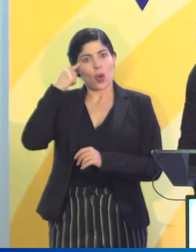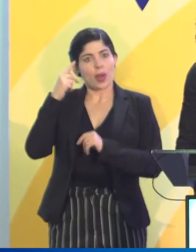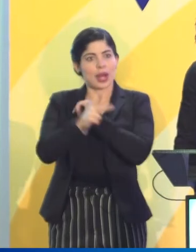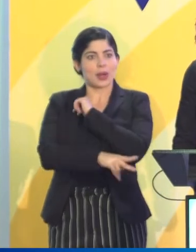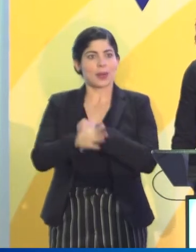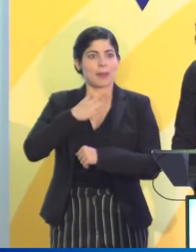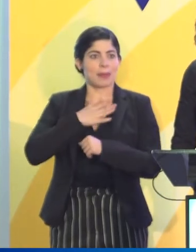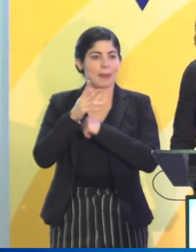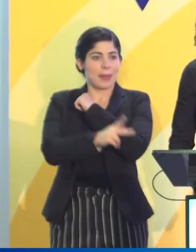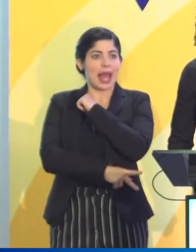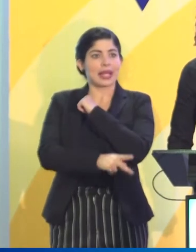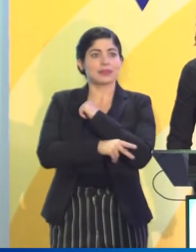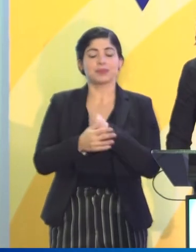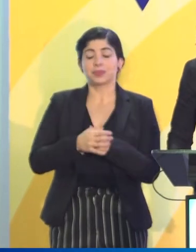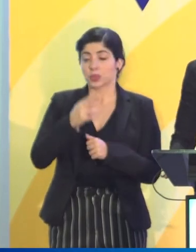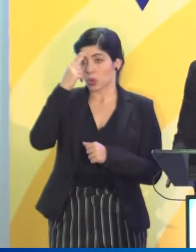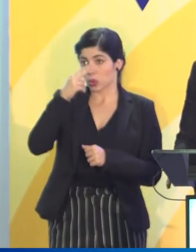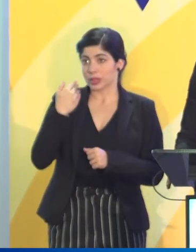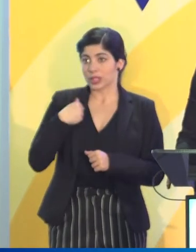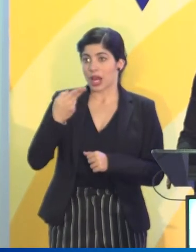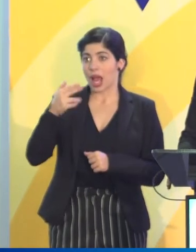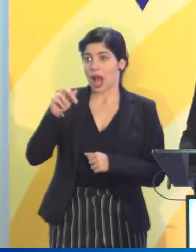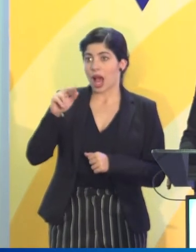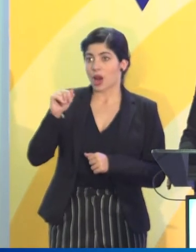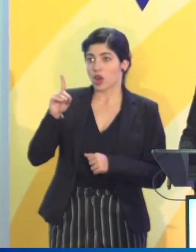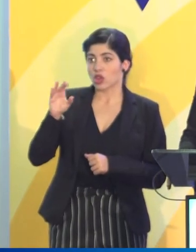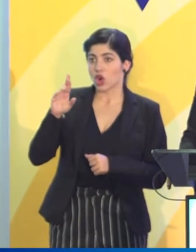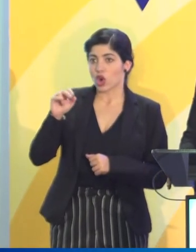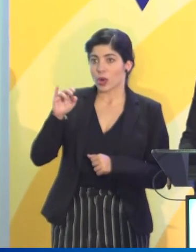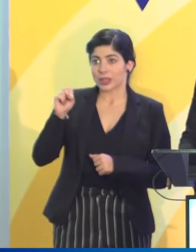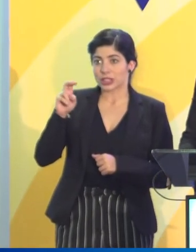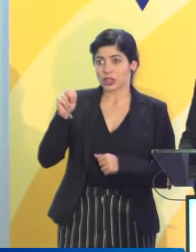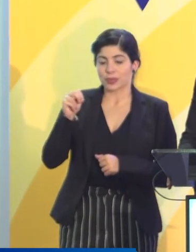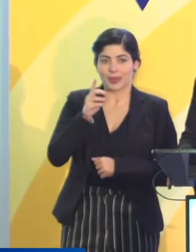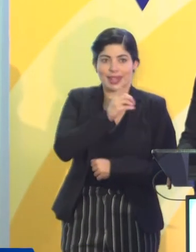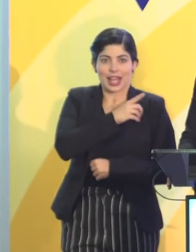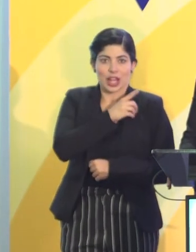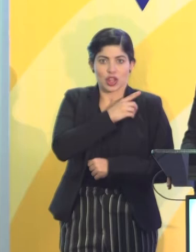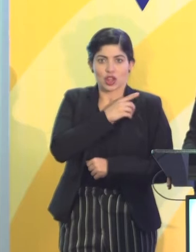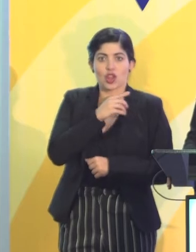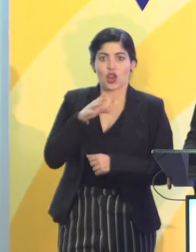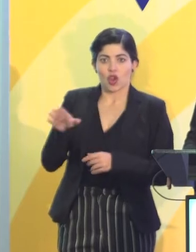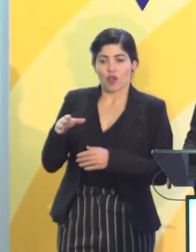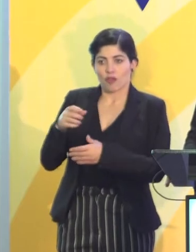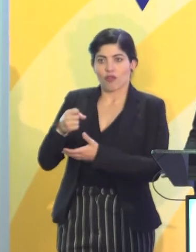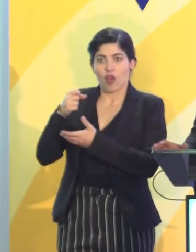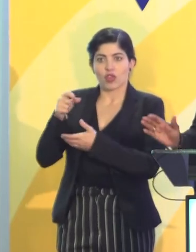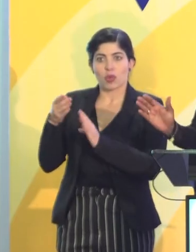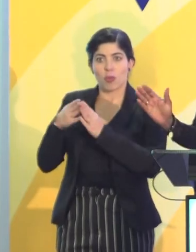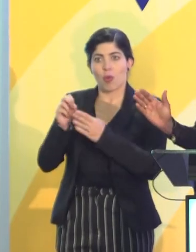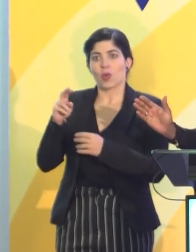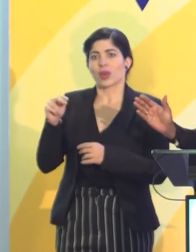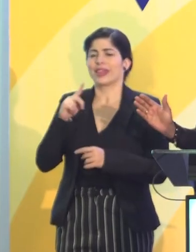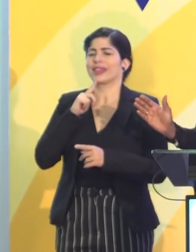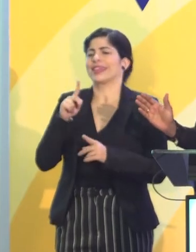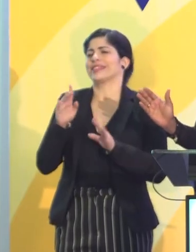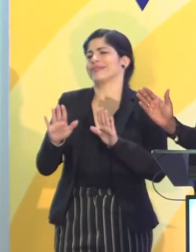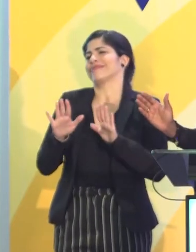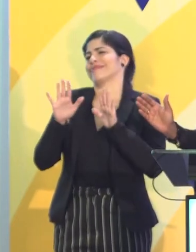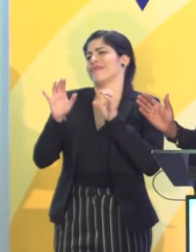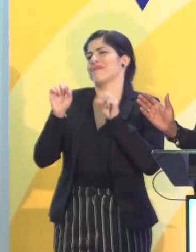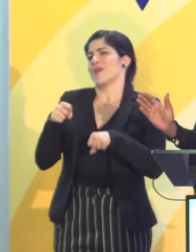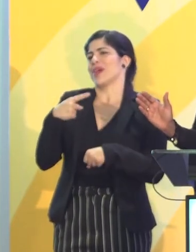país. Honorable señor Harold Robinson, director regional del Fondo de Población de las Naciones Unidas, es súper bueno